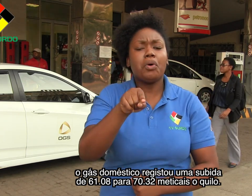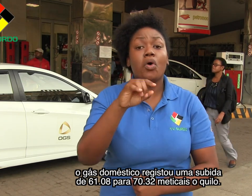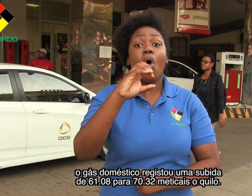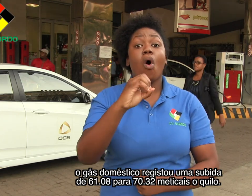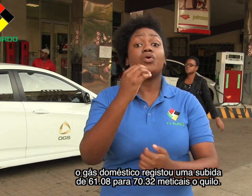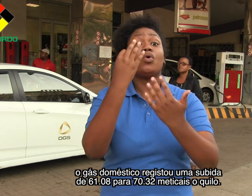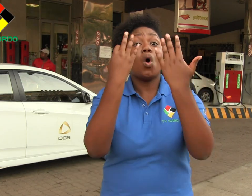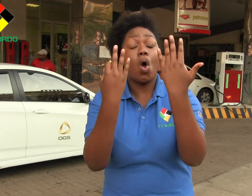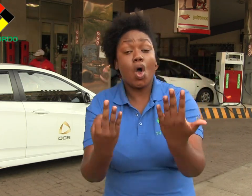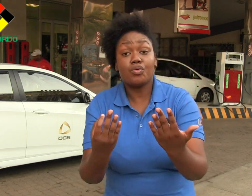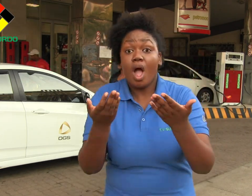por litro.